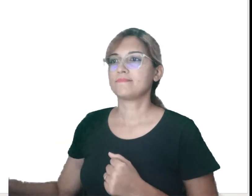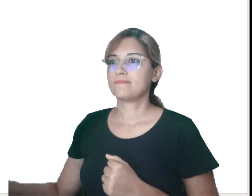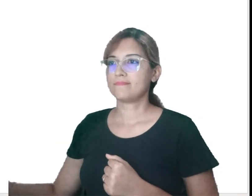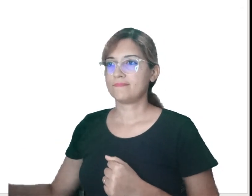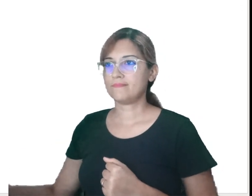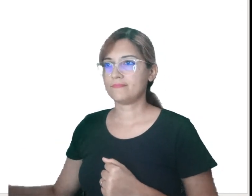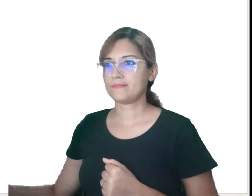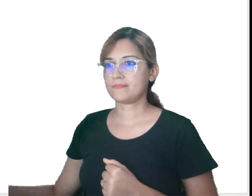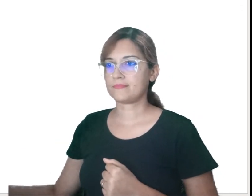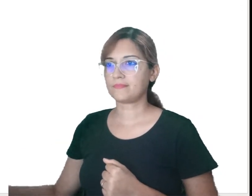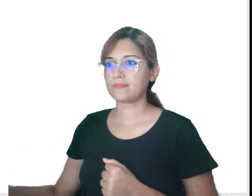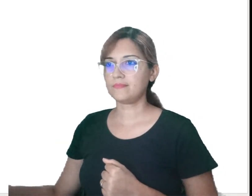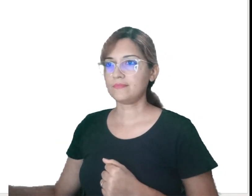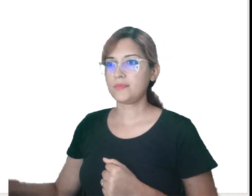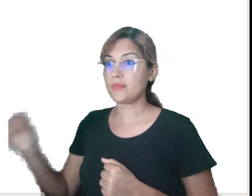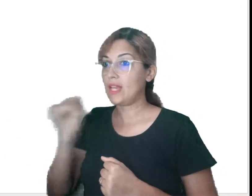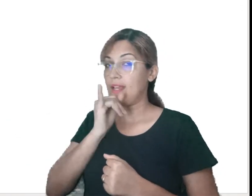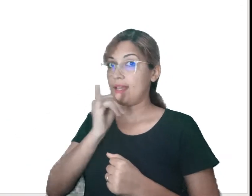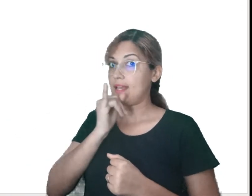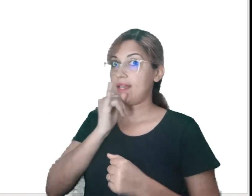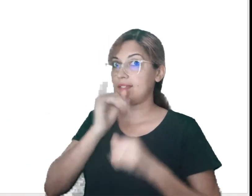E um último exemplo.